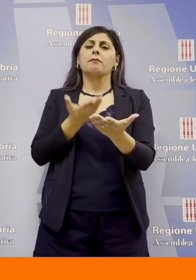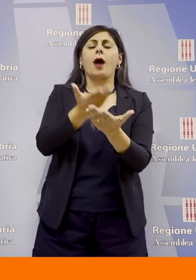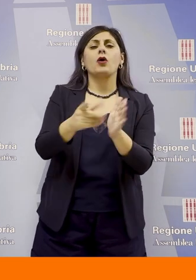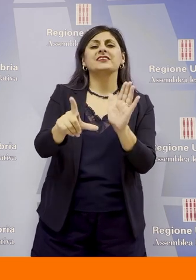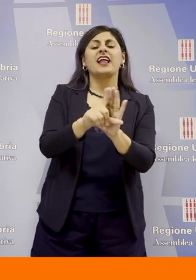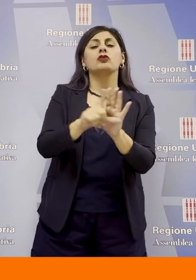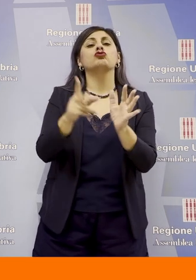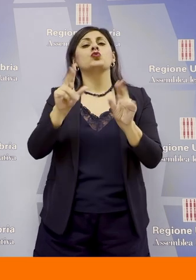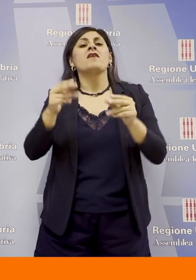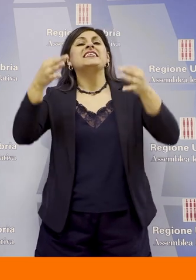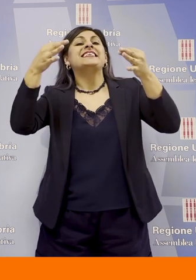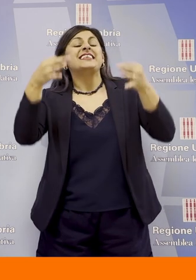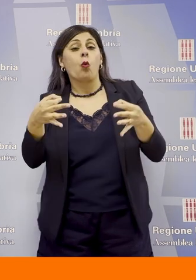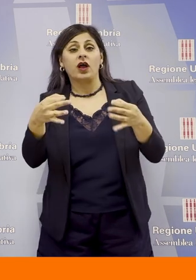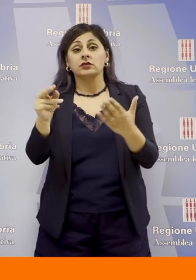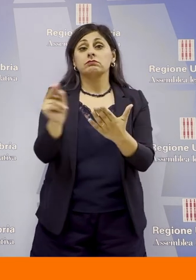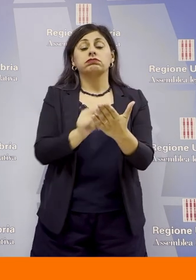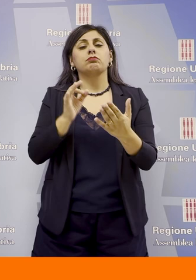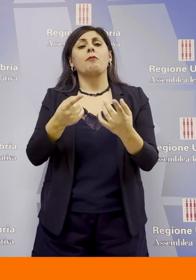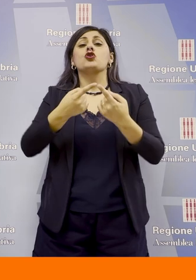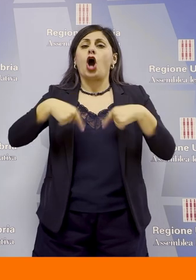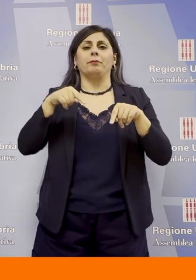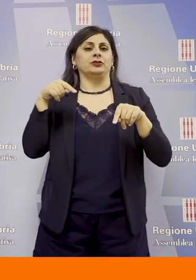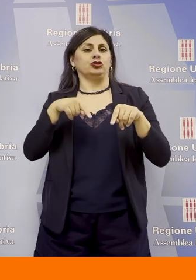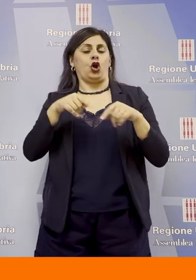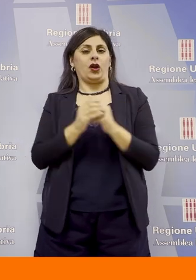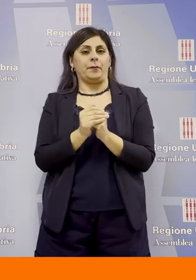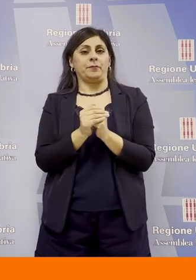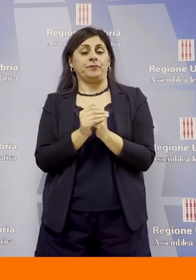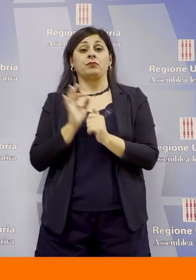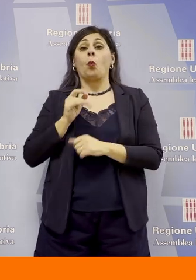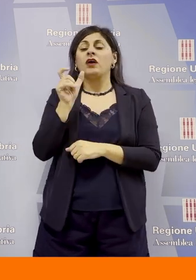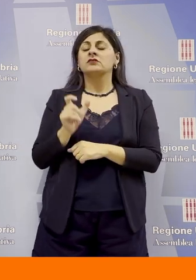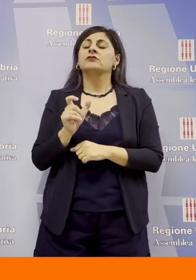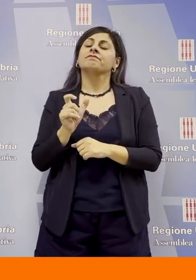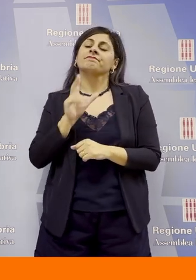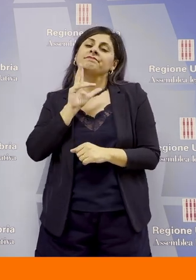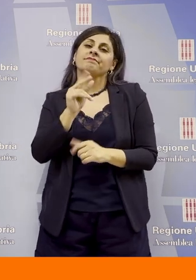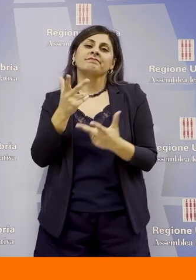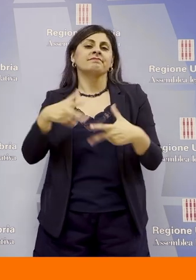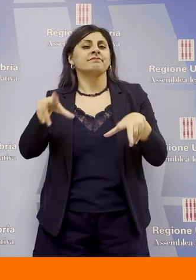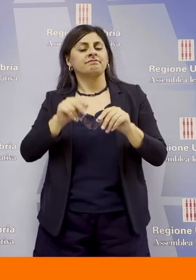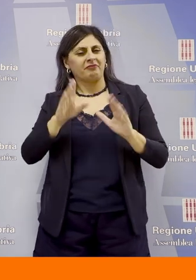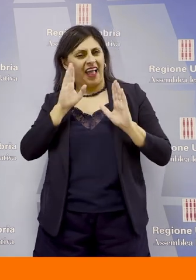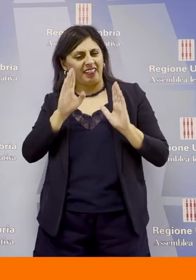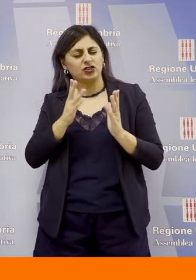legge sulla sicurezza elaborata dalla Commissione stessa. Il questore ha ribadito la massima attenzione sul versante delle